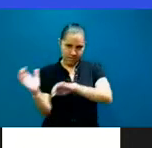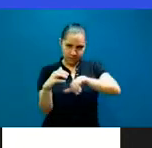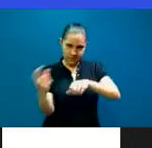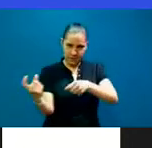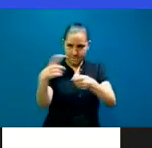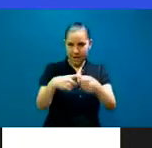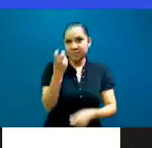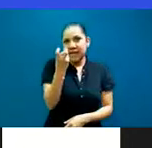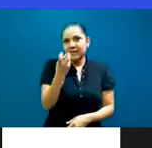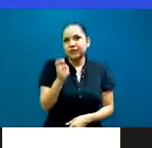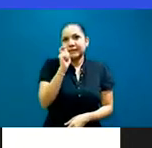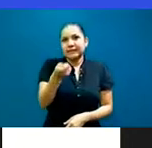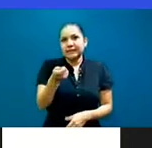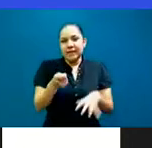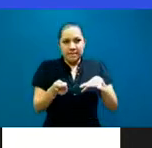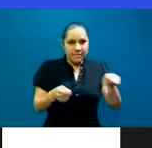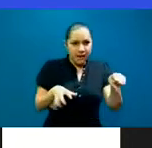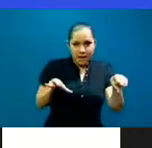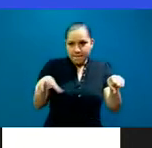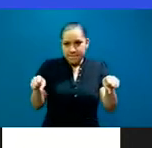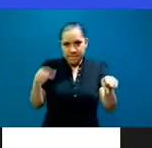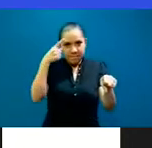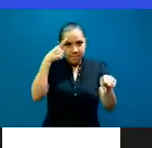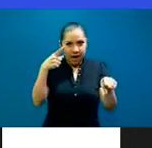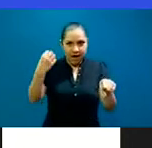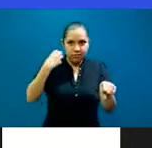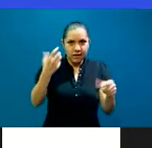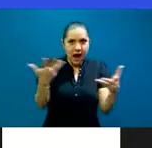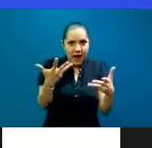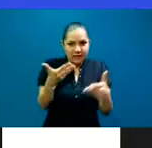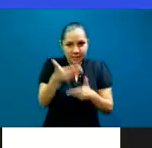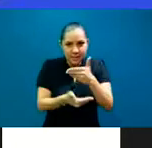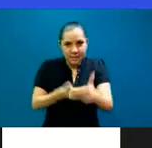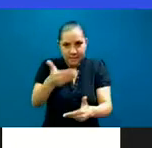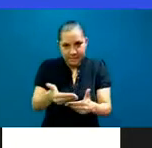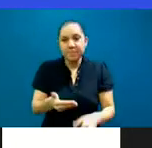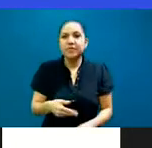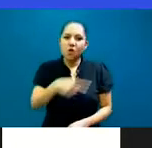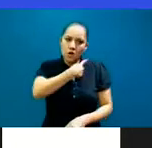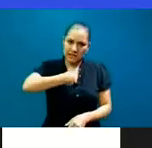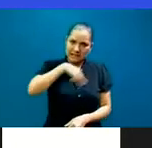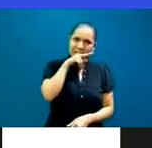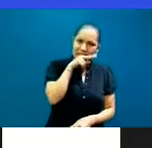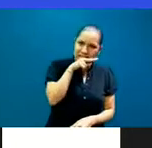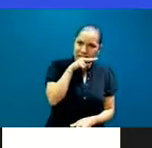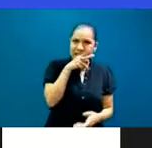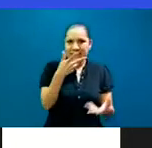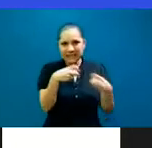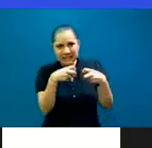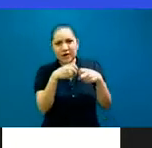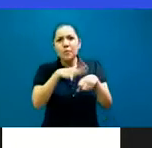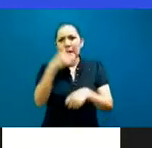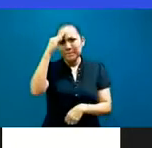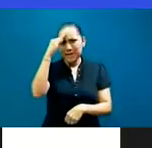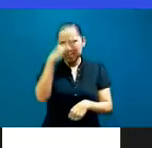lograr varias cosas con una misma intención. teníamos mucho nervio porque, pues primero iba a ser híbrida, después nada más virtual. ¿Qué